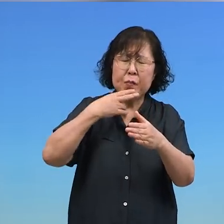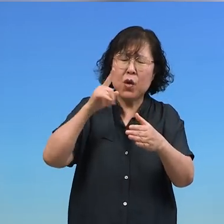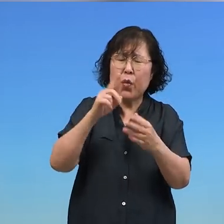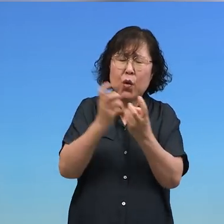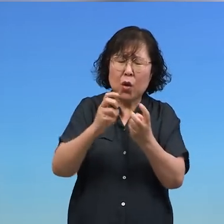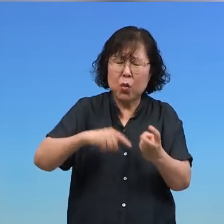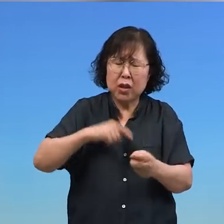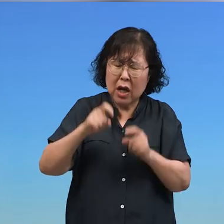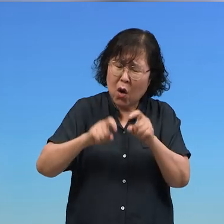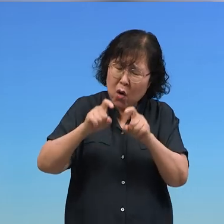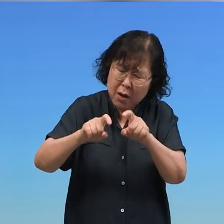걸어가겠다고